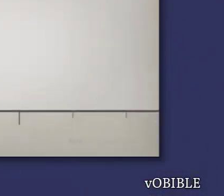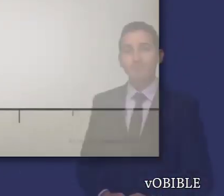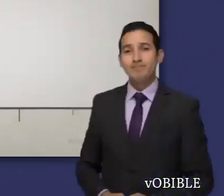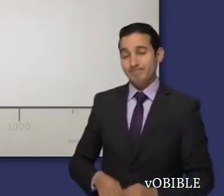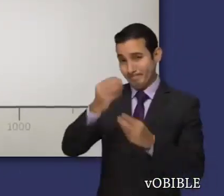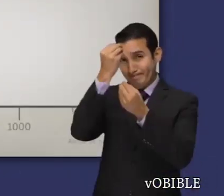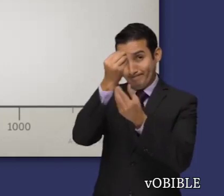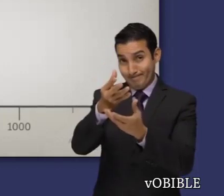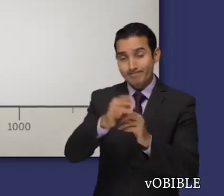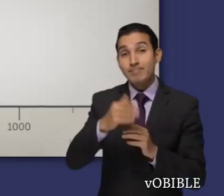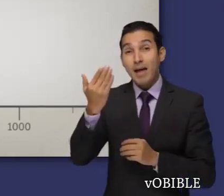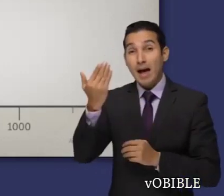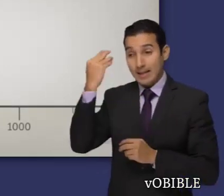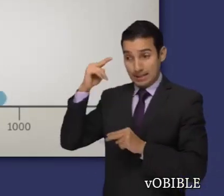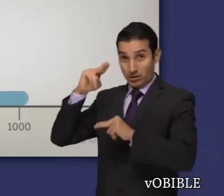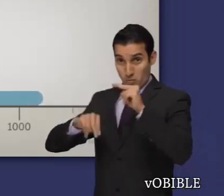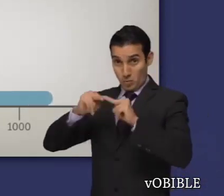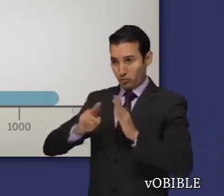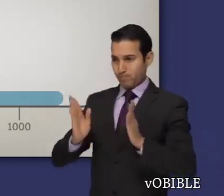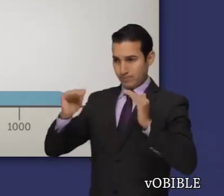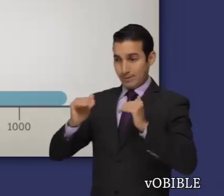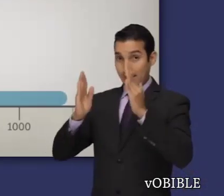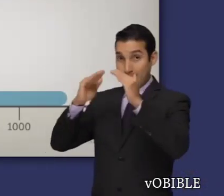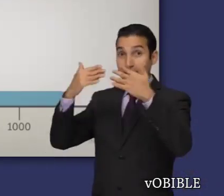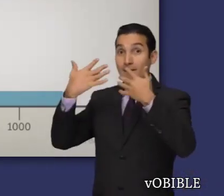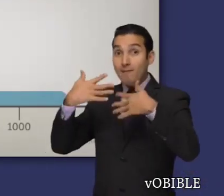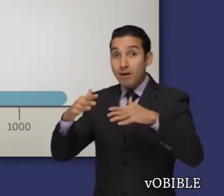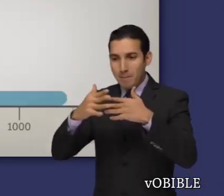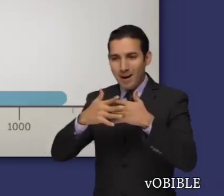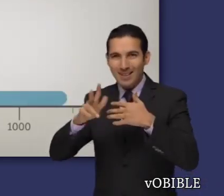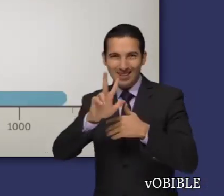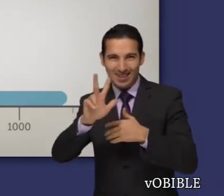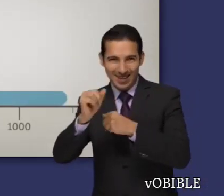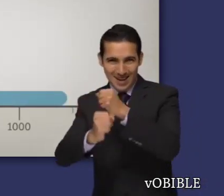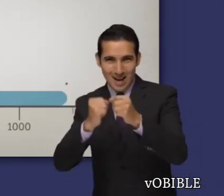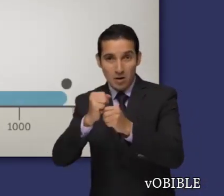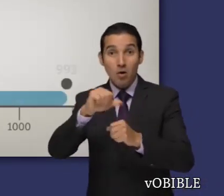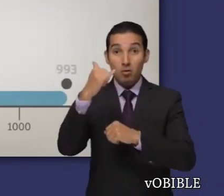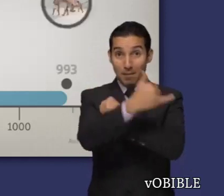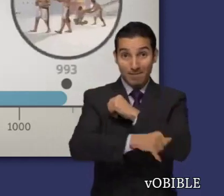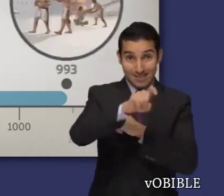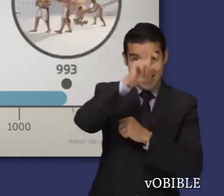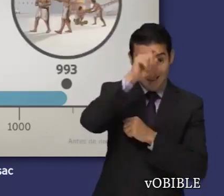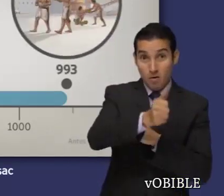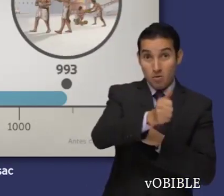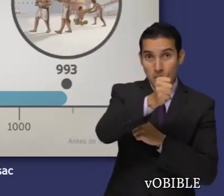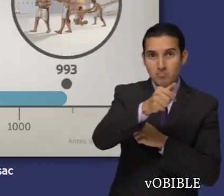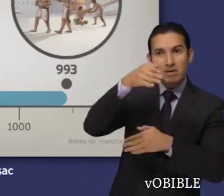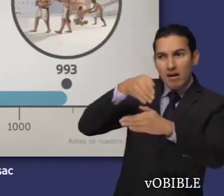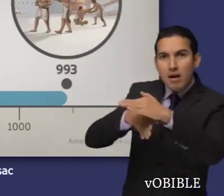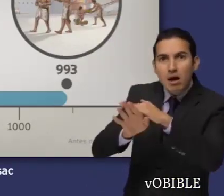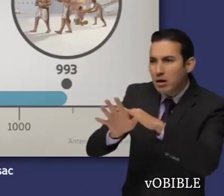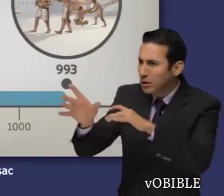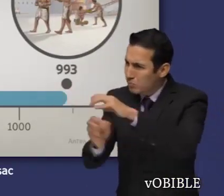¿Lo sabía? Unos treinta y tres años después de la inauguración del templo, Jehová permitió que el faraón Sisak